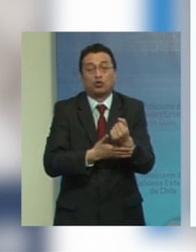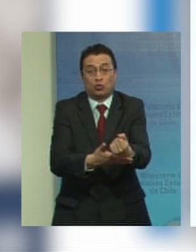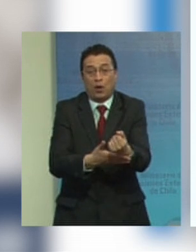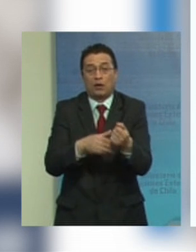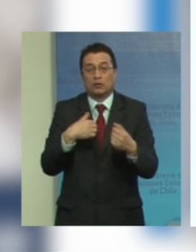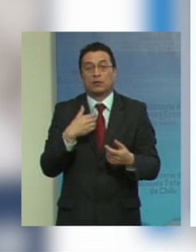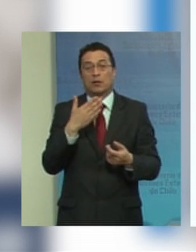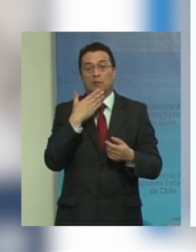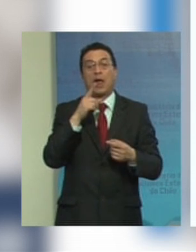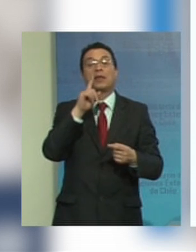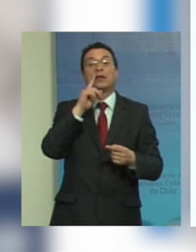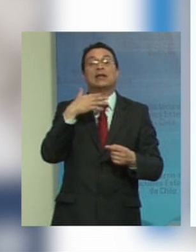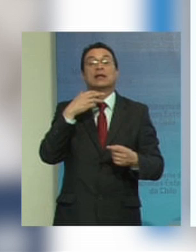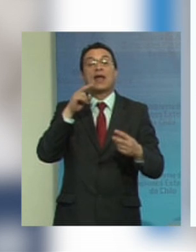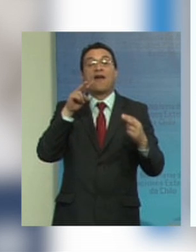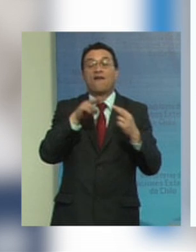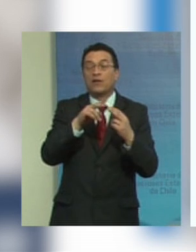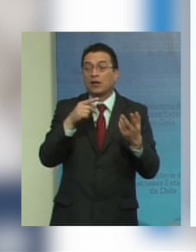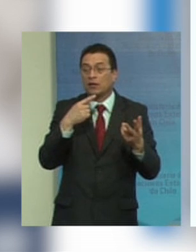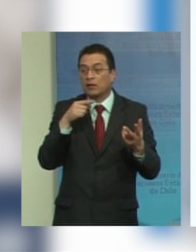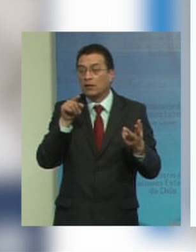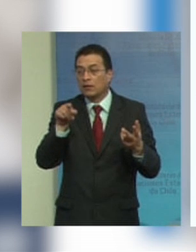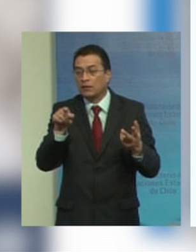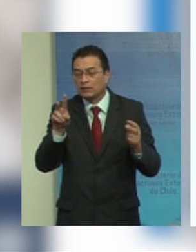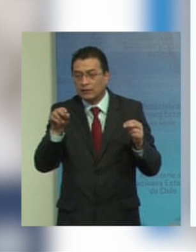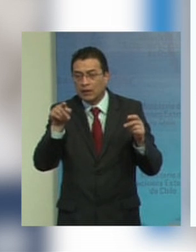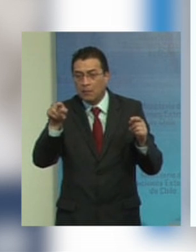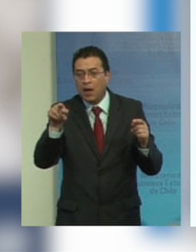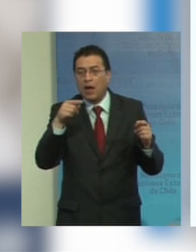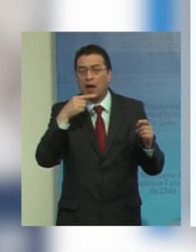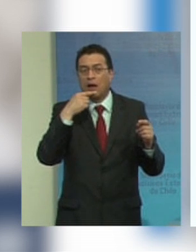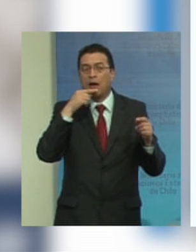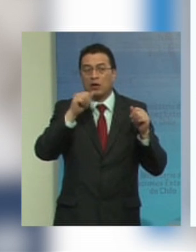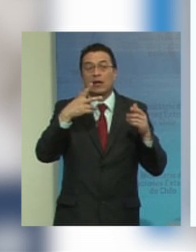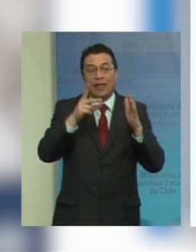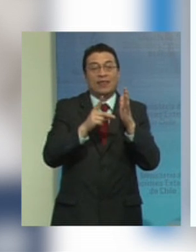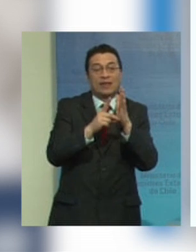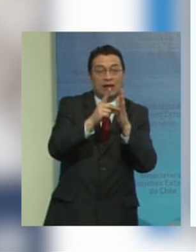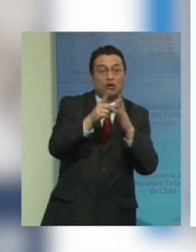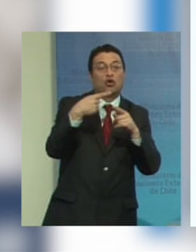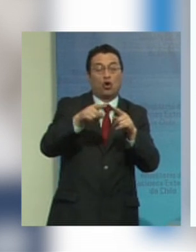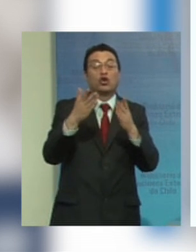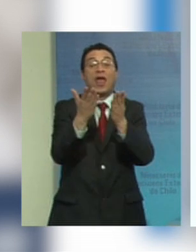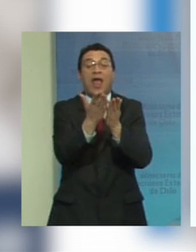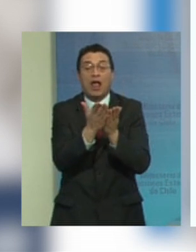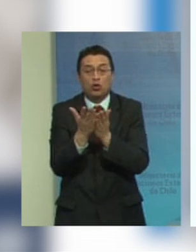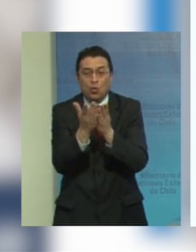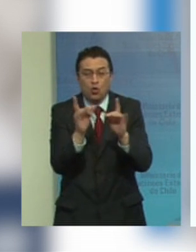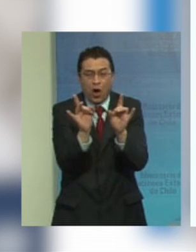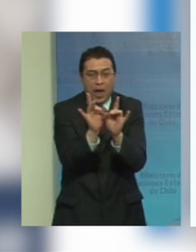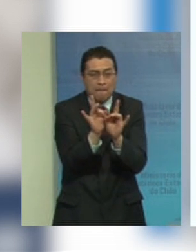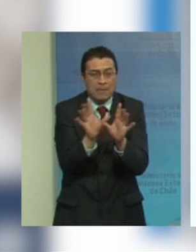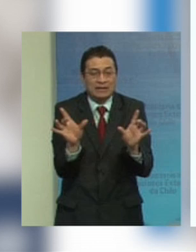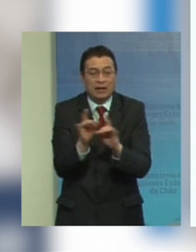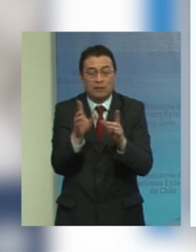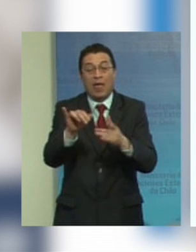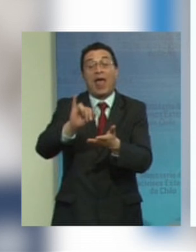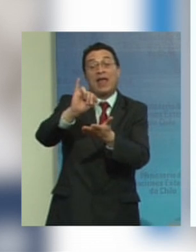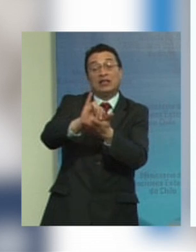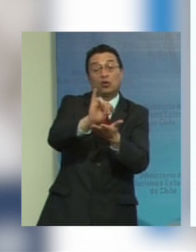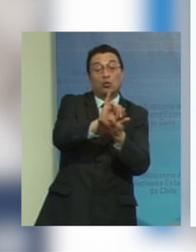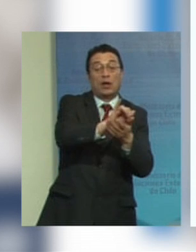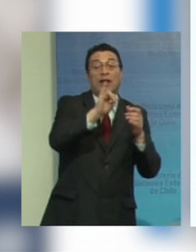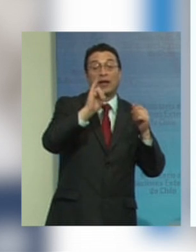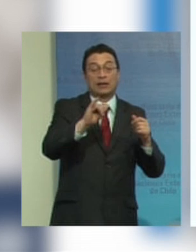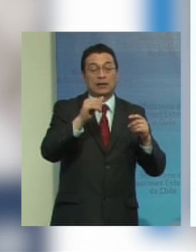lo que tiene que ver con nuestras áreas de atribución y estamos desarrollando algunos estudios específicos sobre institucionalidad y